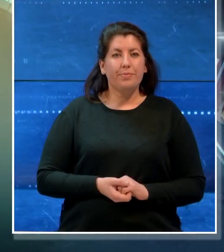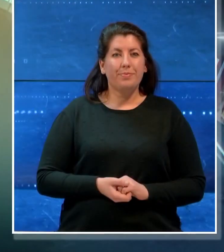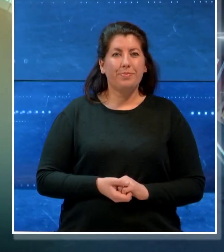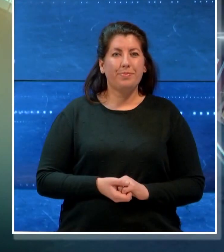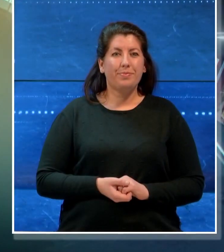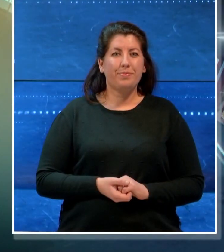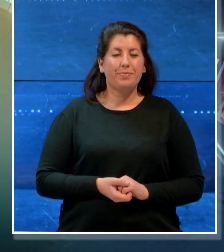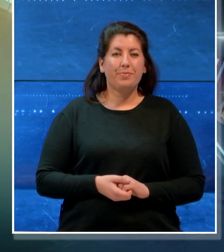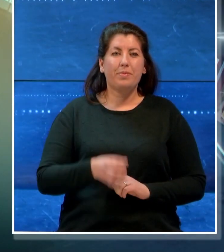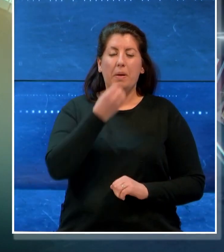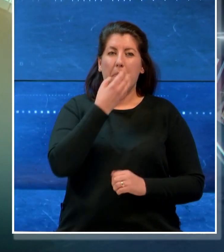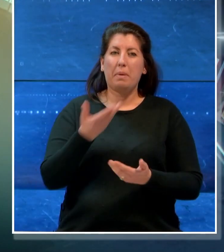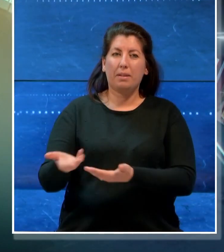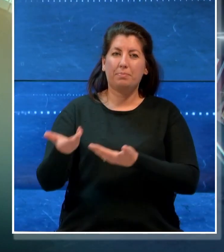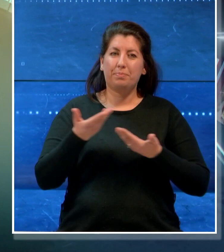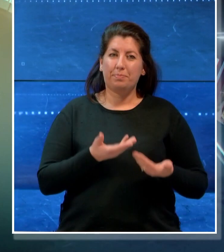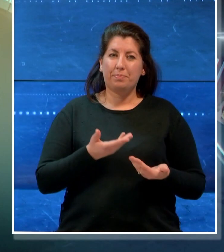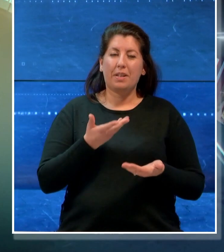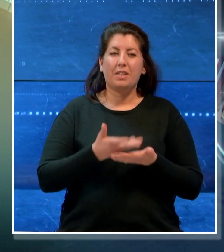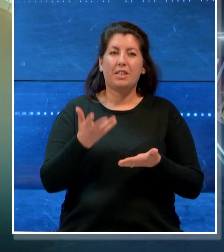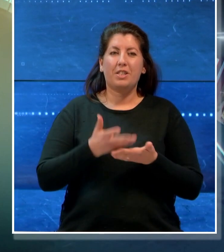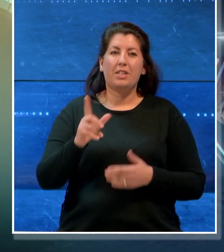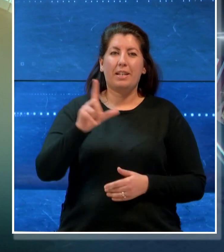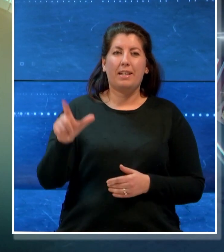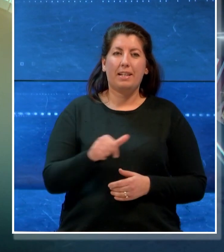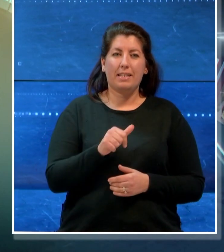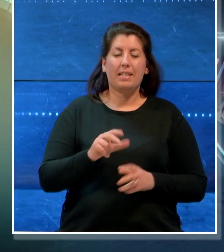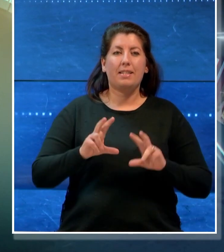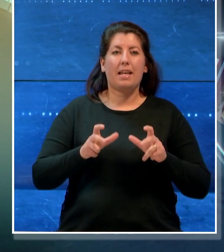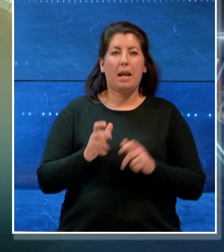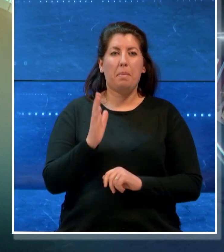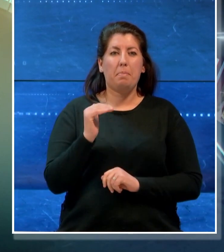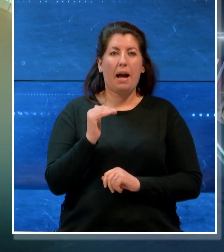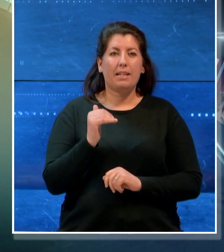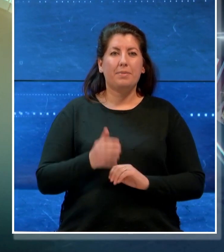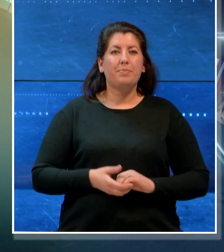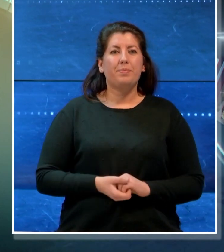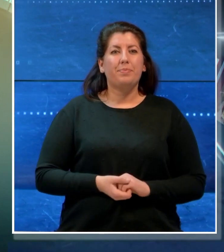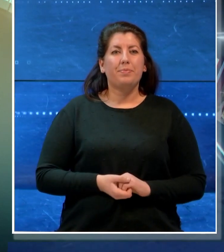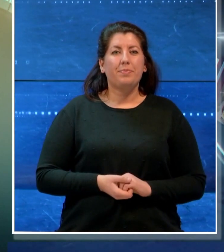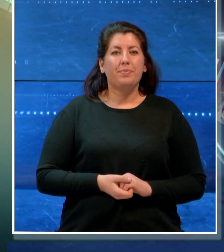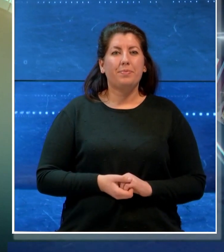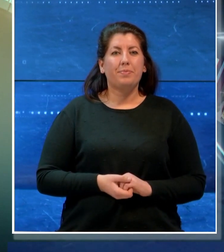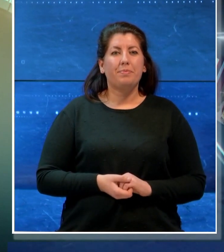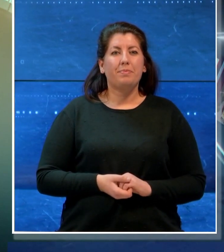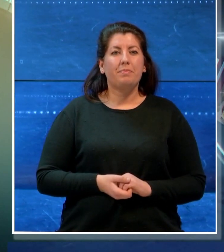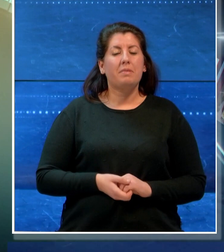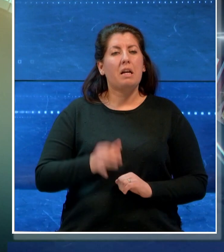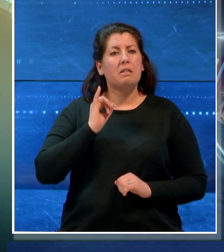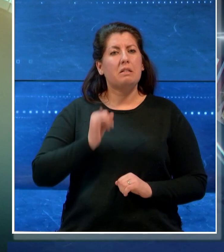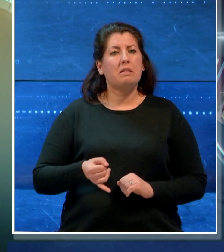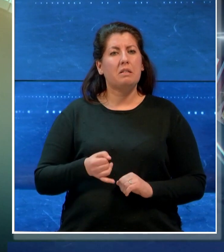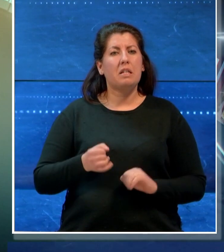Ben trovati con il TGLIS di Telebari. Sì a 6